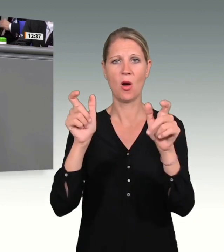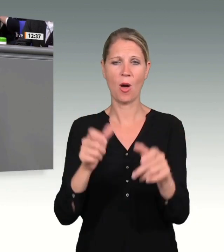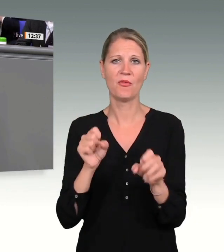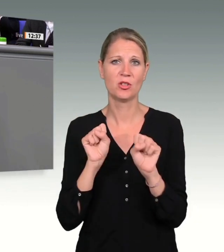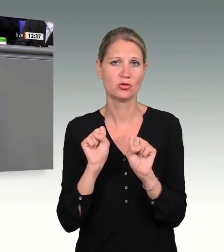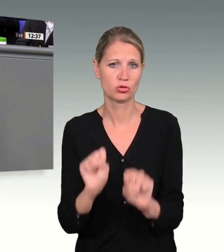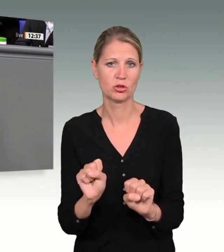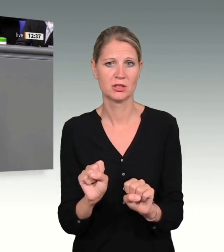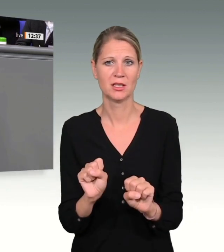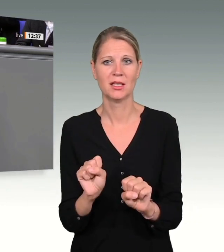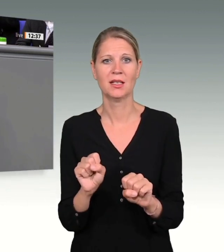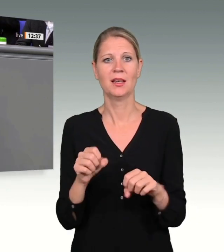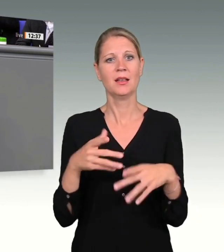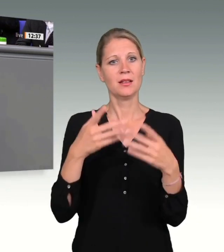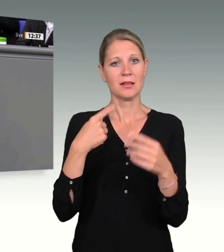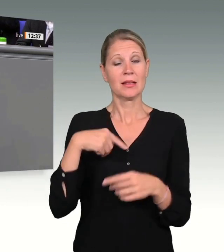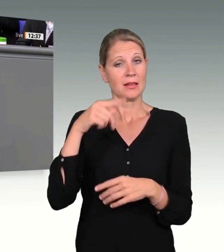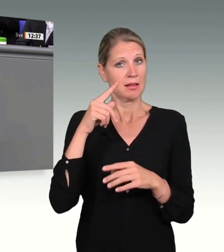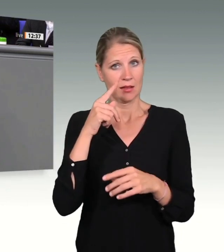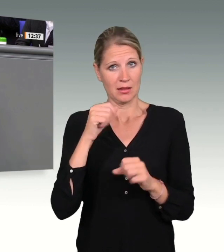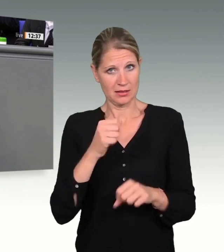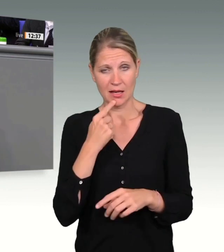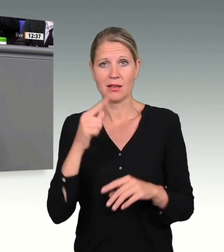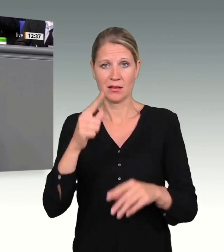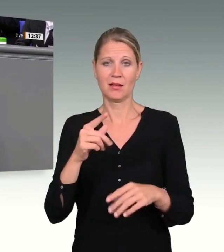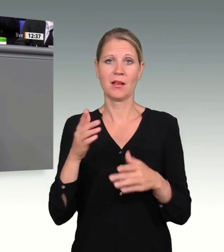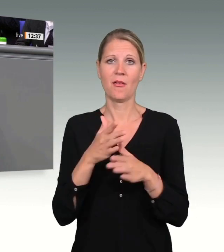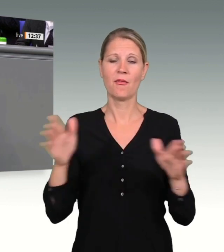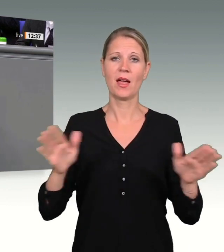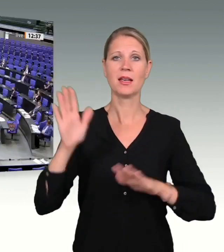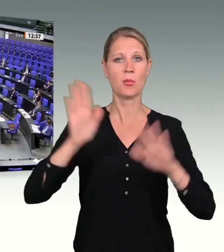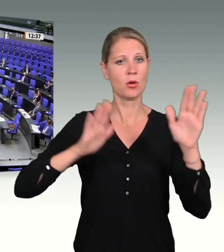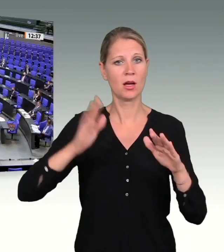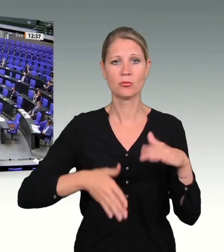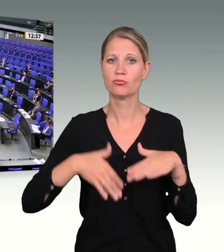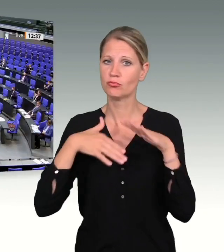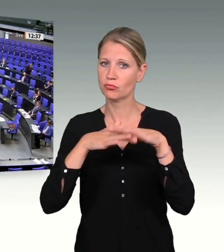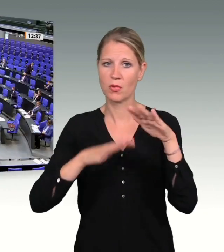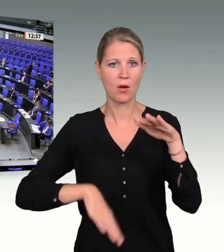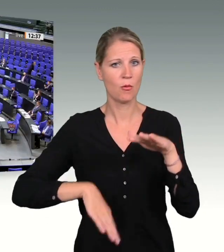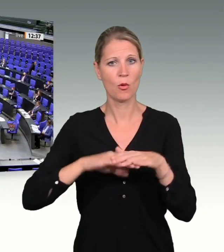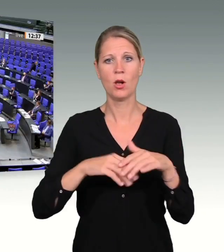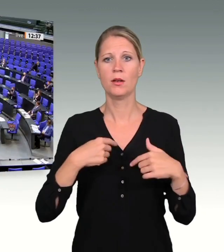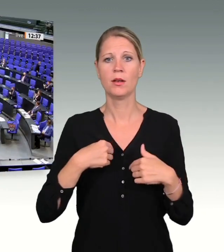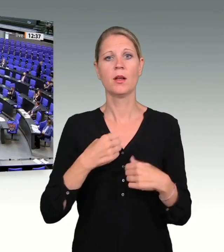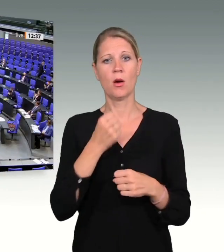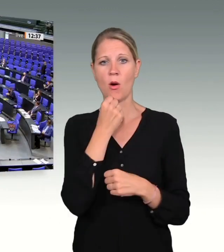Anschlag dann auch tatsächlich ziehen. Vielen herzlichen Dank. Vielen Dank, Benjamin Strasser.